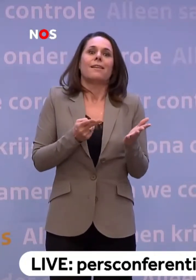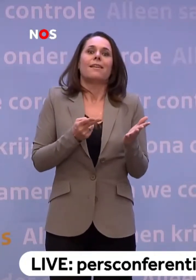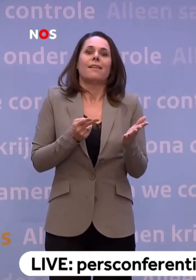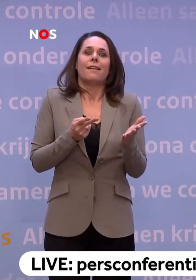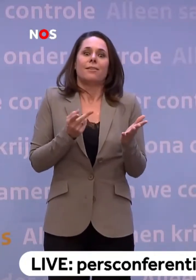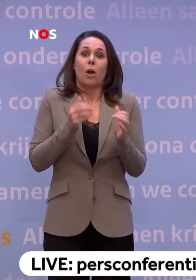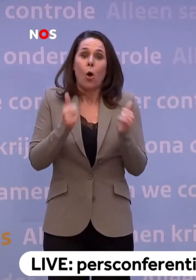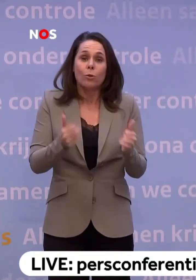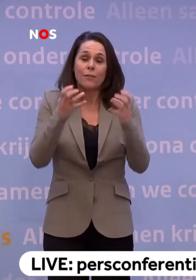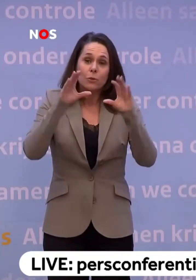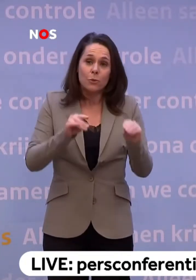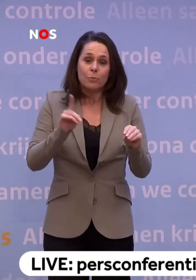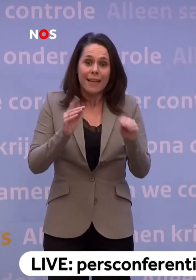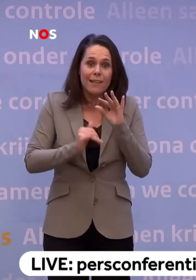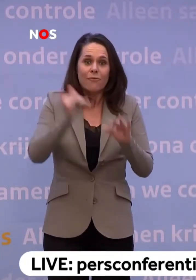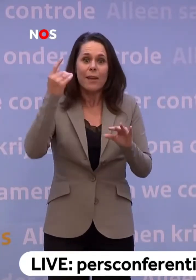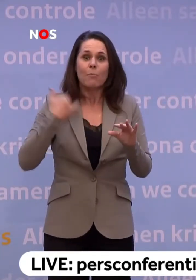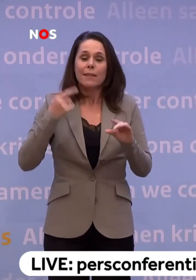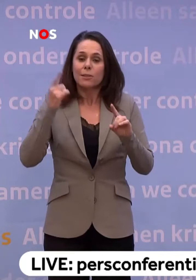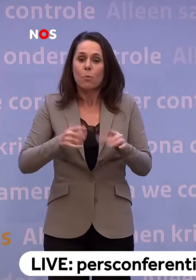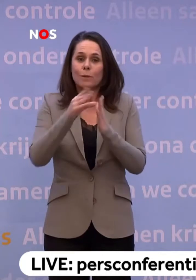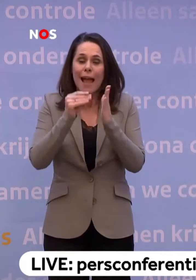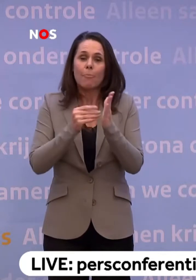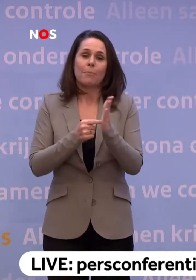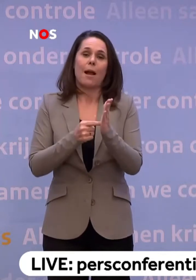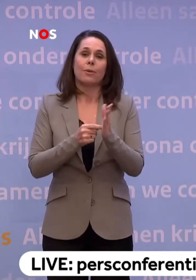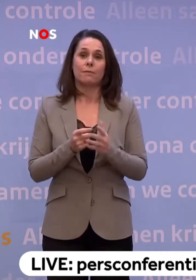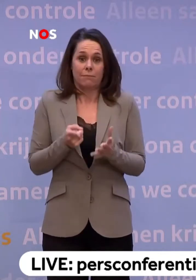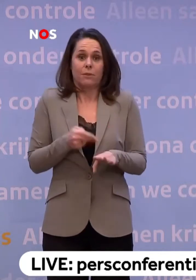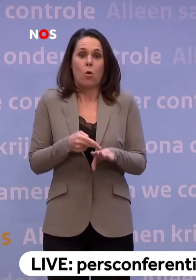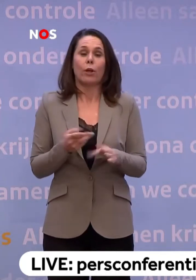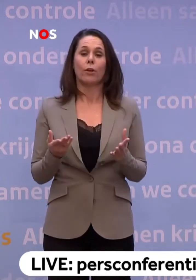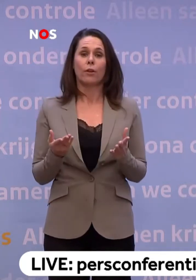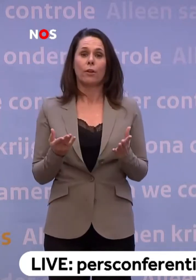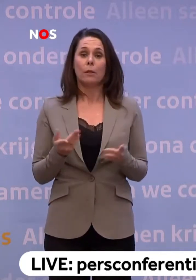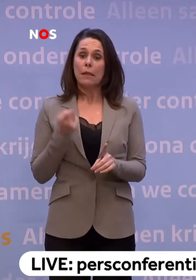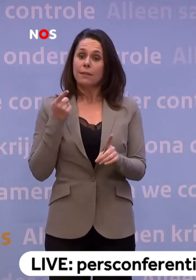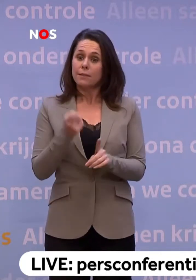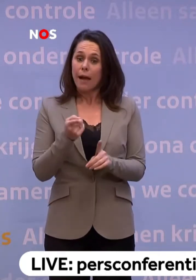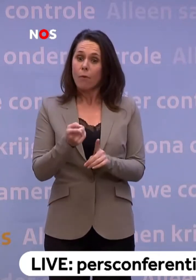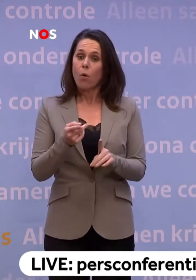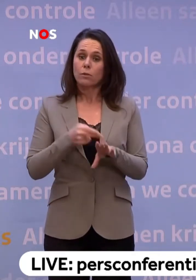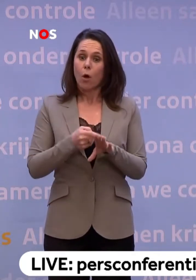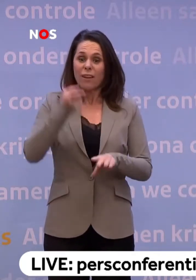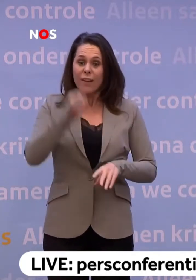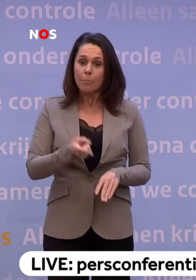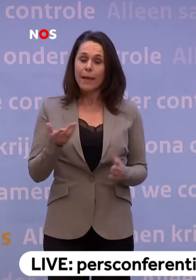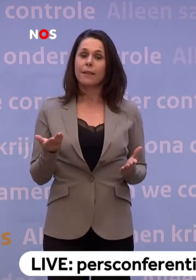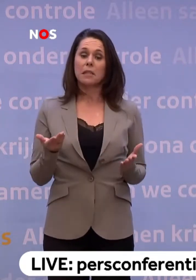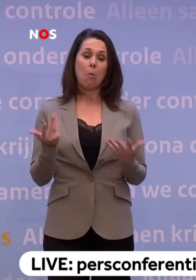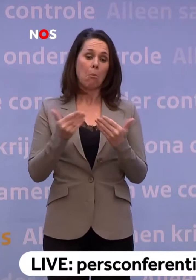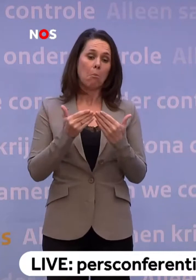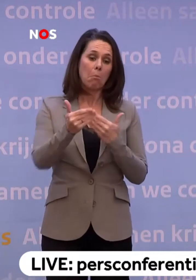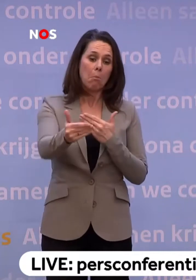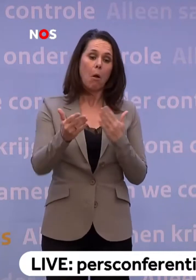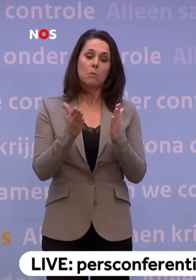erg veel mensen die app gaan gebruiken. Dat is nodig. Of het daarvoor nodig is dat je dat ook verplicht... ...dat is iets om de komende tijd te